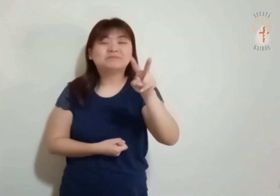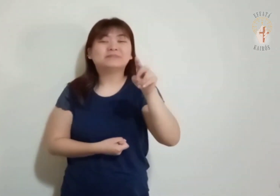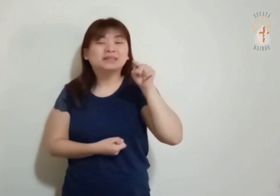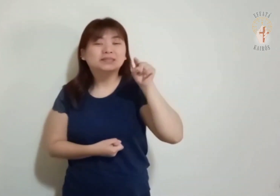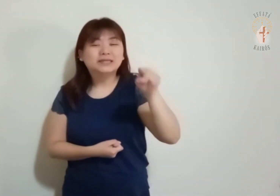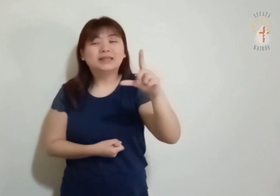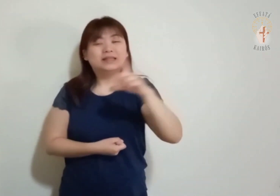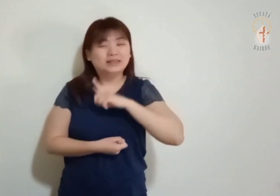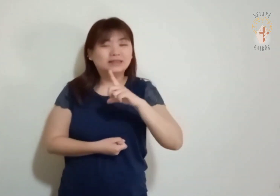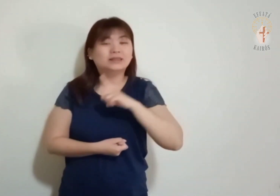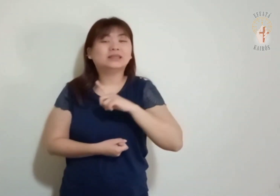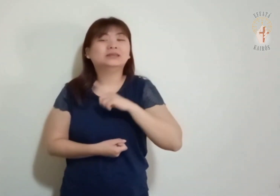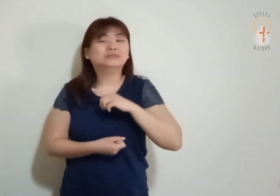que não se veem.